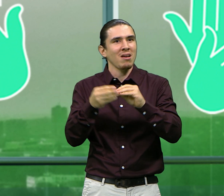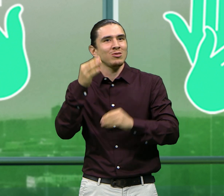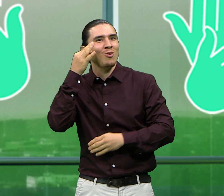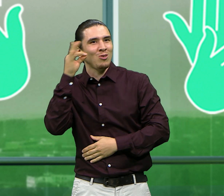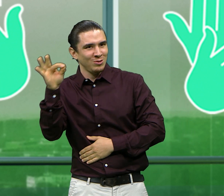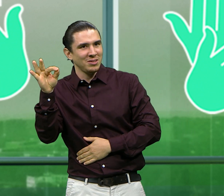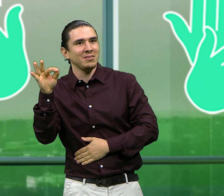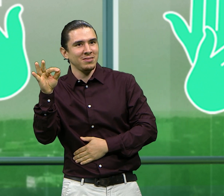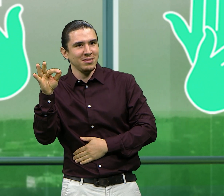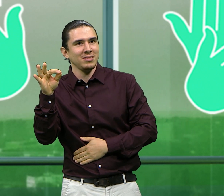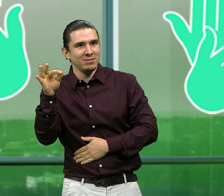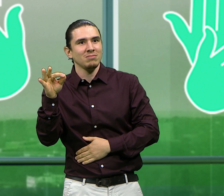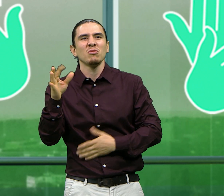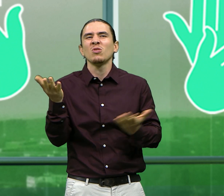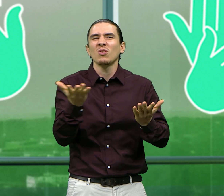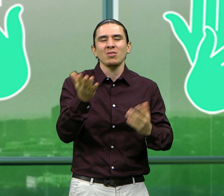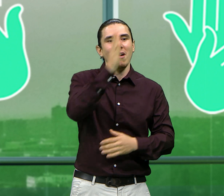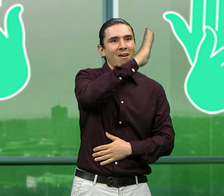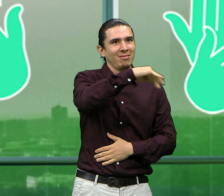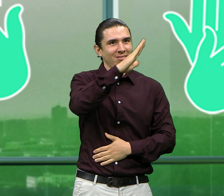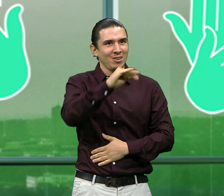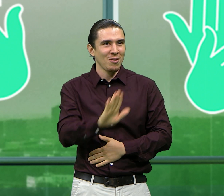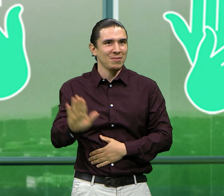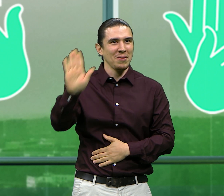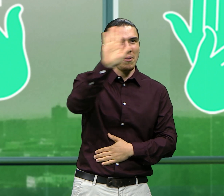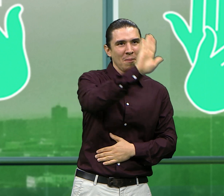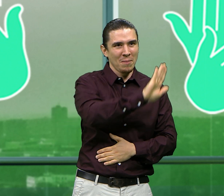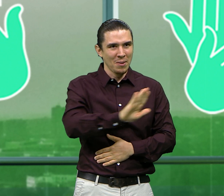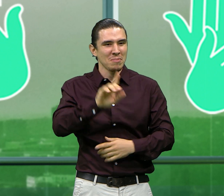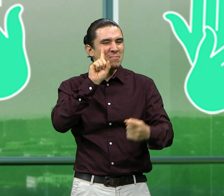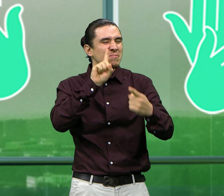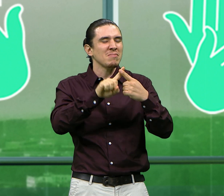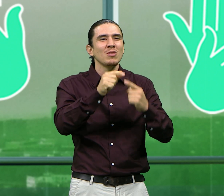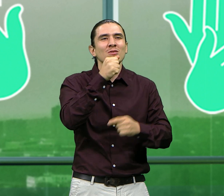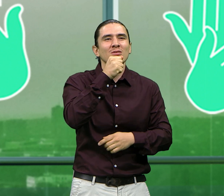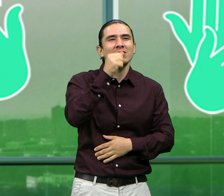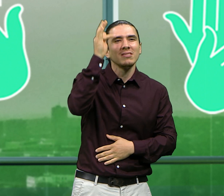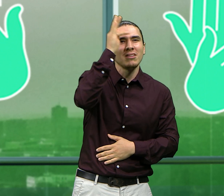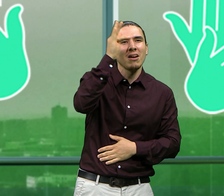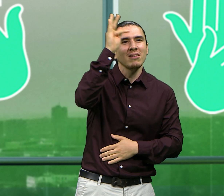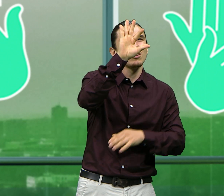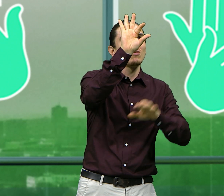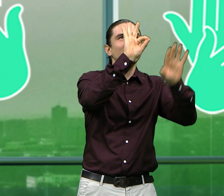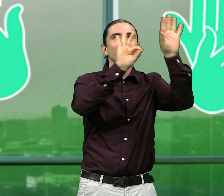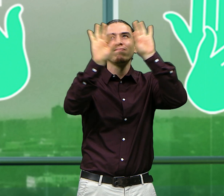sino para toda la comunidad en general del Departamento de Antioquia.